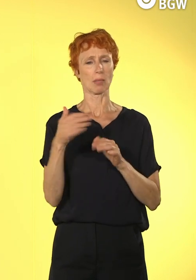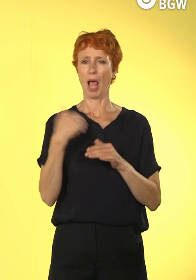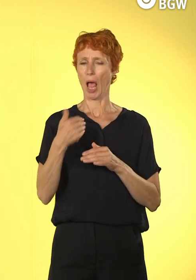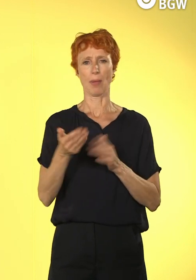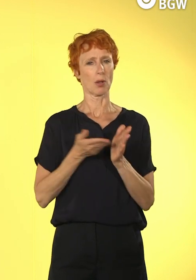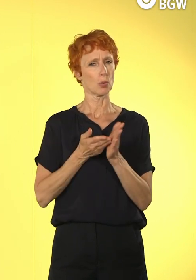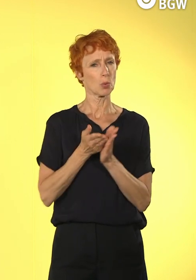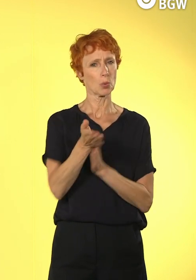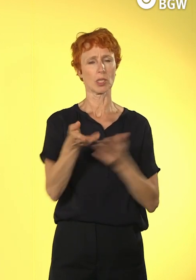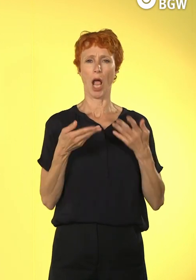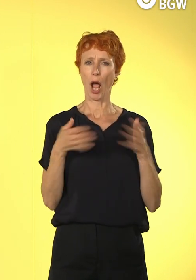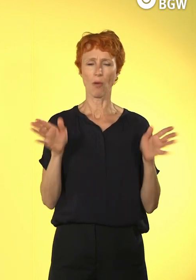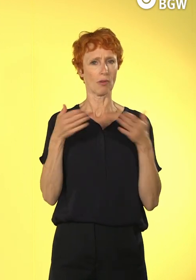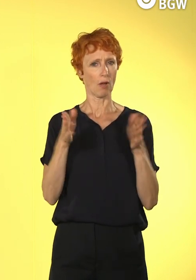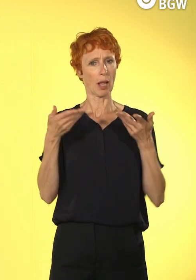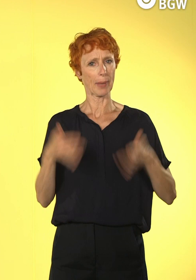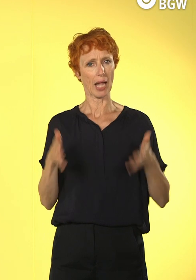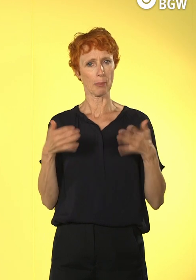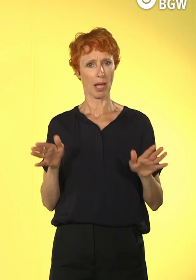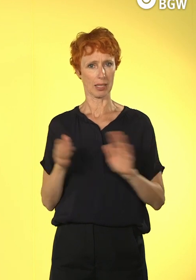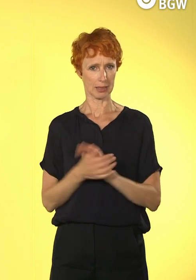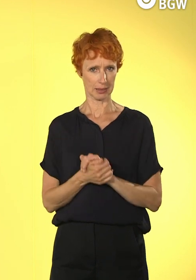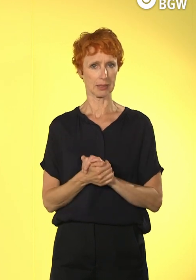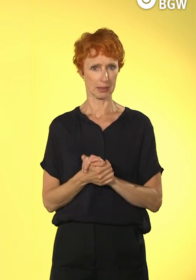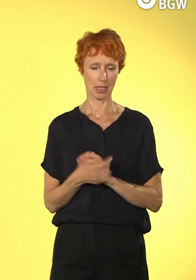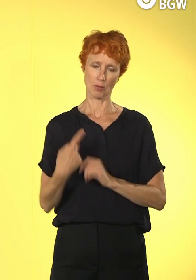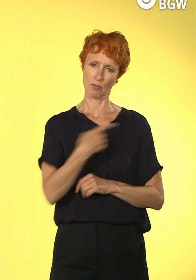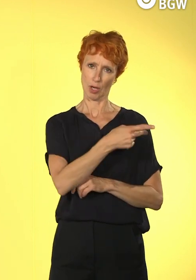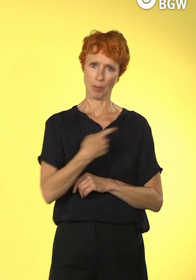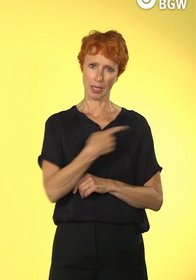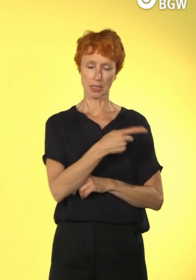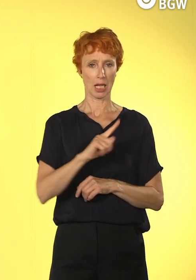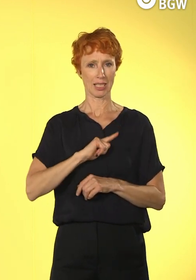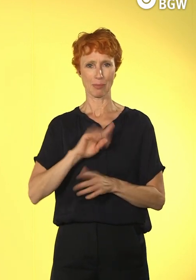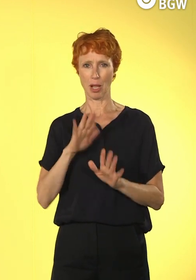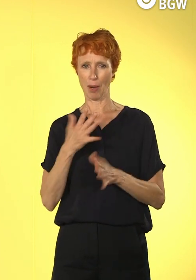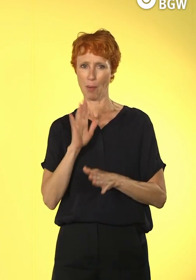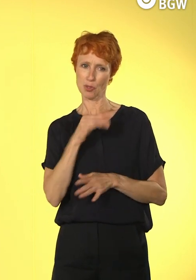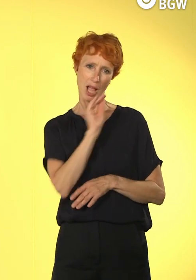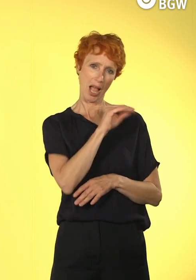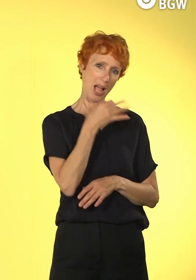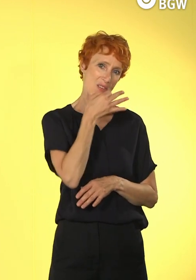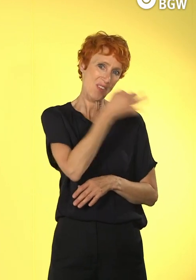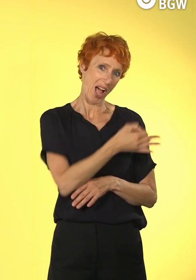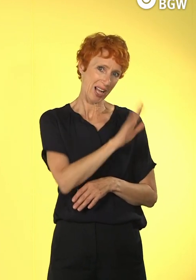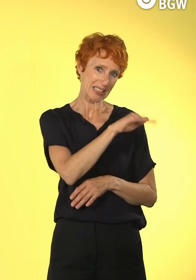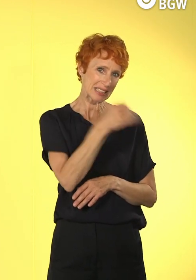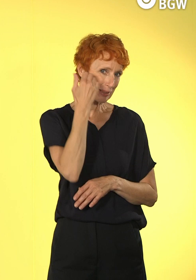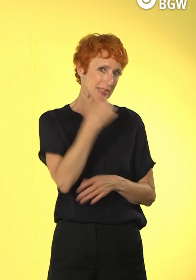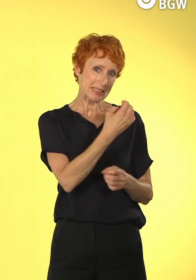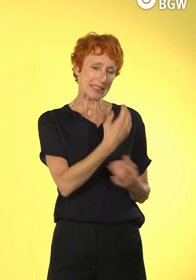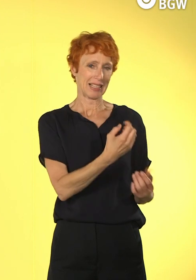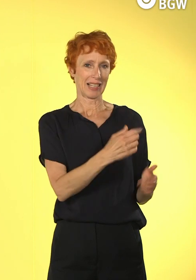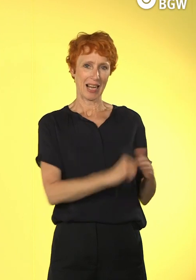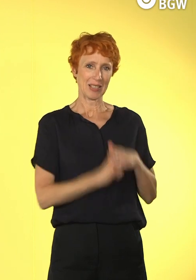das ist bei uns beiden da, auch wenn ich mich häufiger mal an Herrn Holler wenden muss, wenn es dann um konkrete